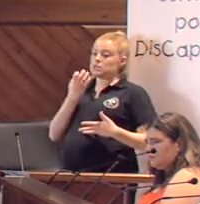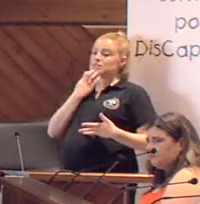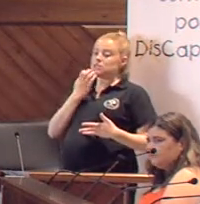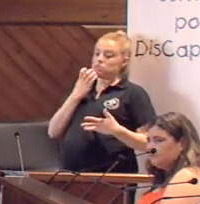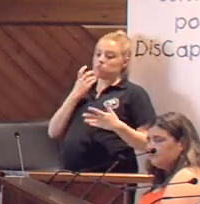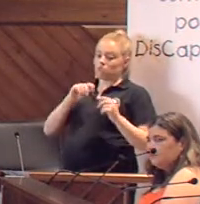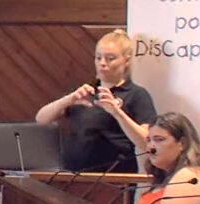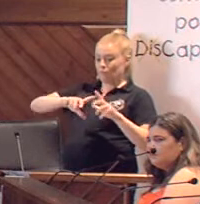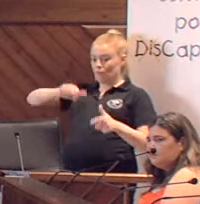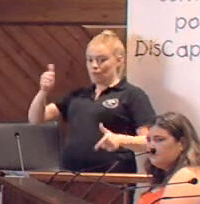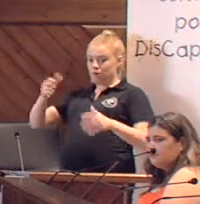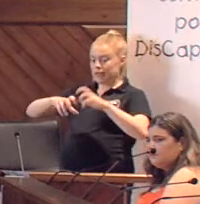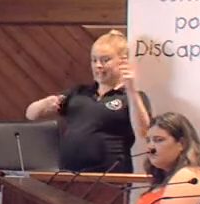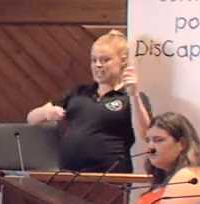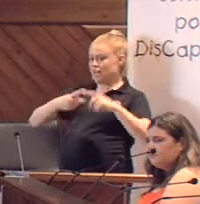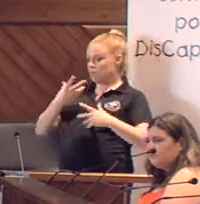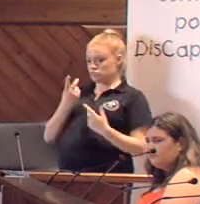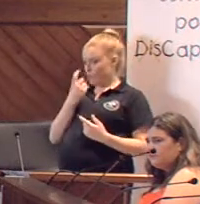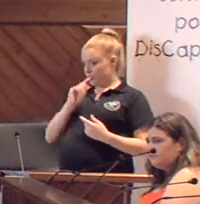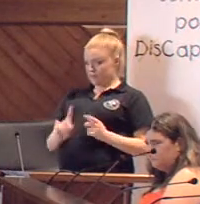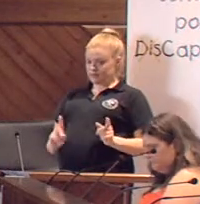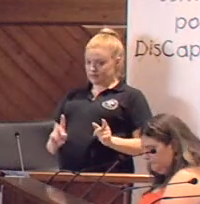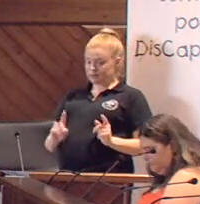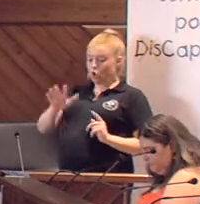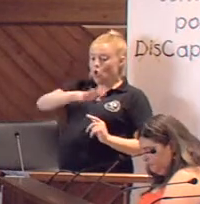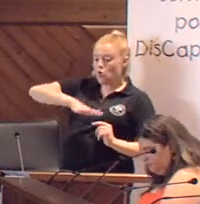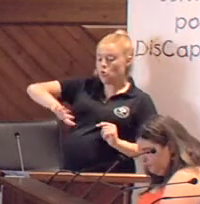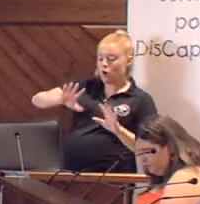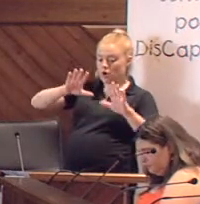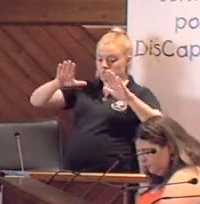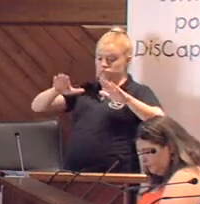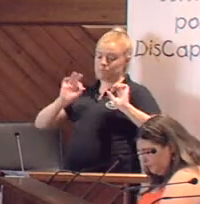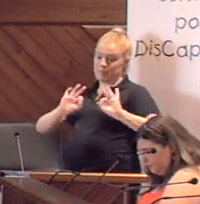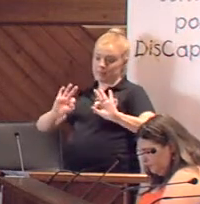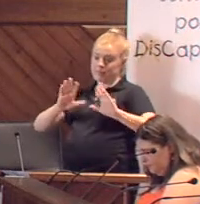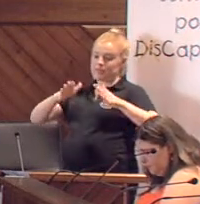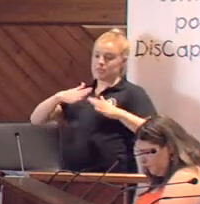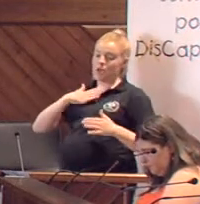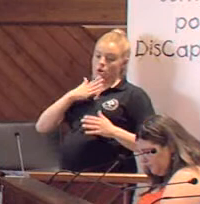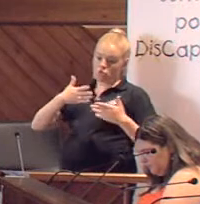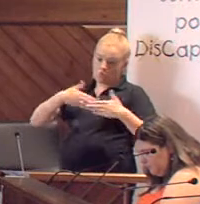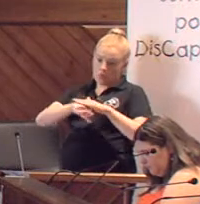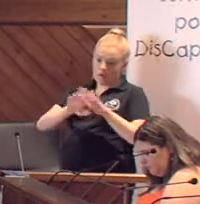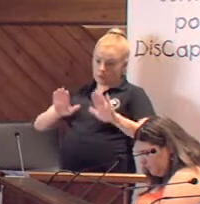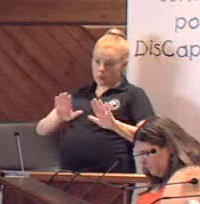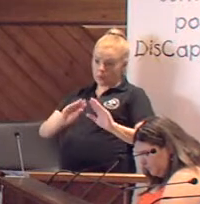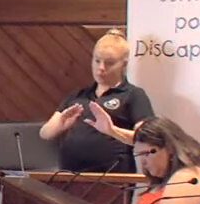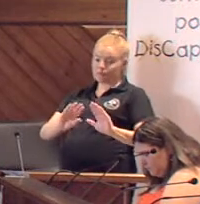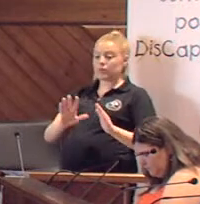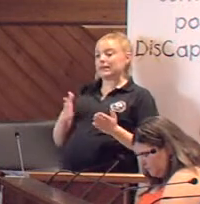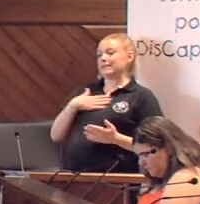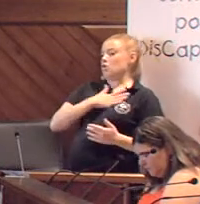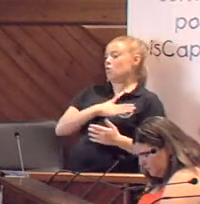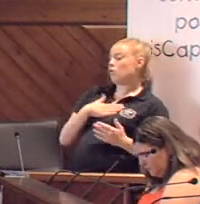O bien que los lugares reservados para personas con movilidad reducida sean cómodos y accesibles, ya que,